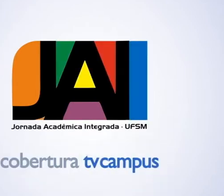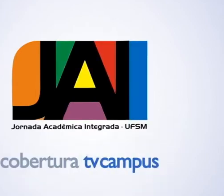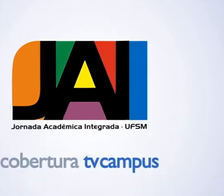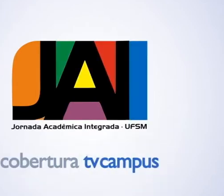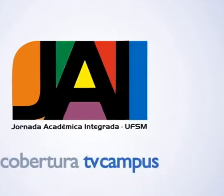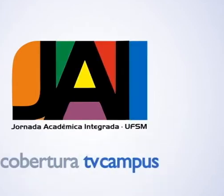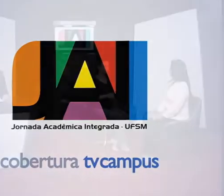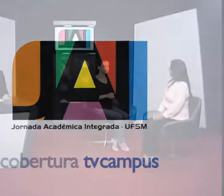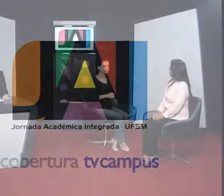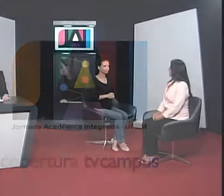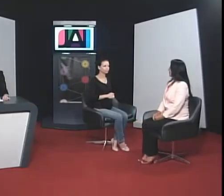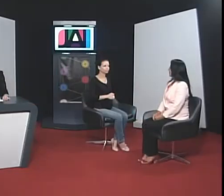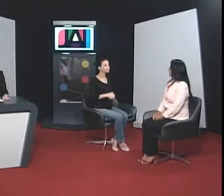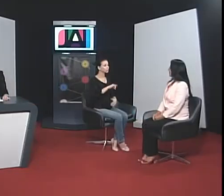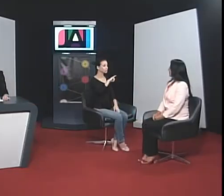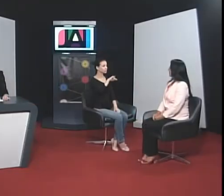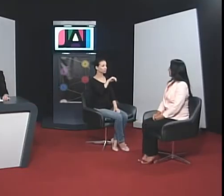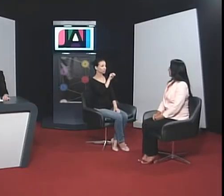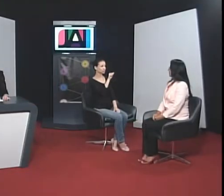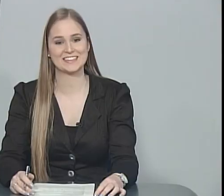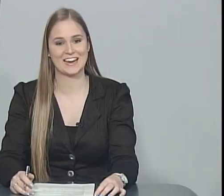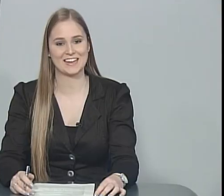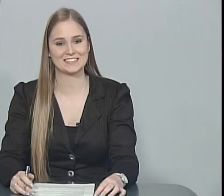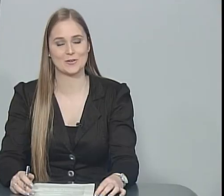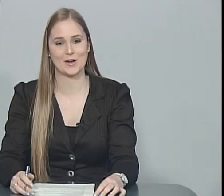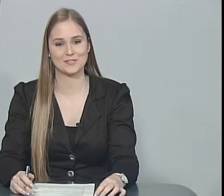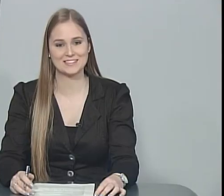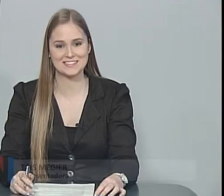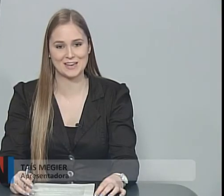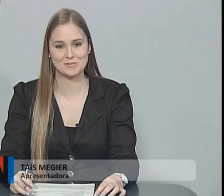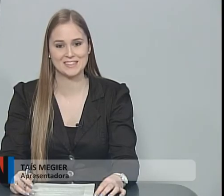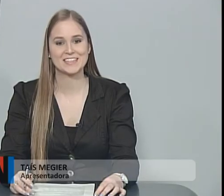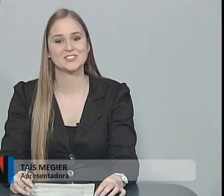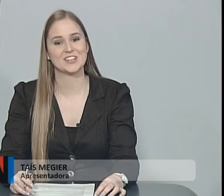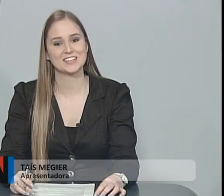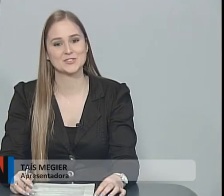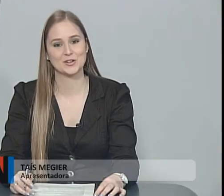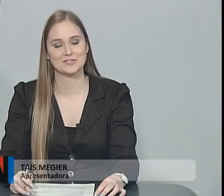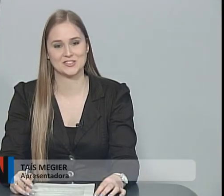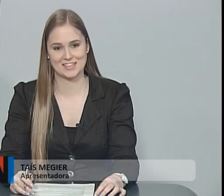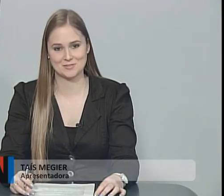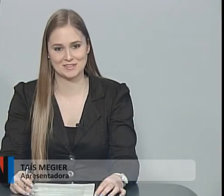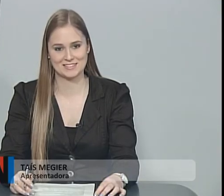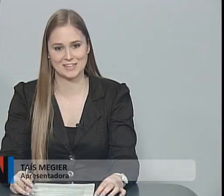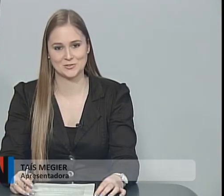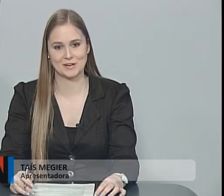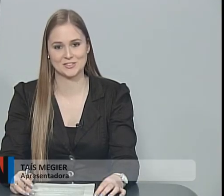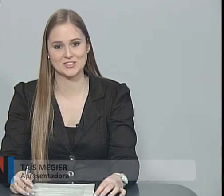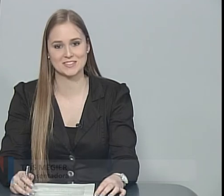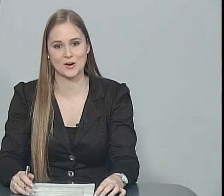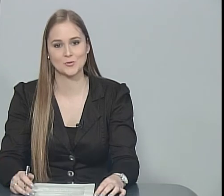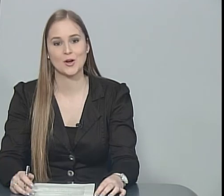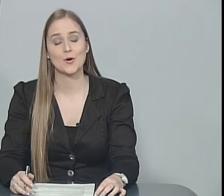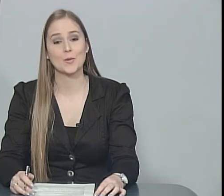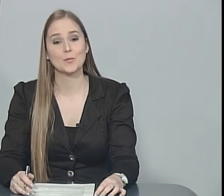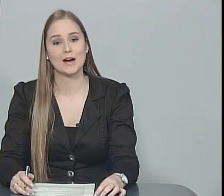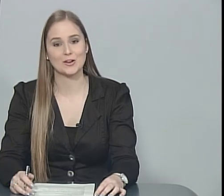A Jornada Acadêmica Integrada da UFSM chega a sua 27ª edição como o maior